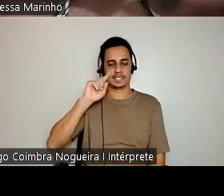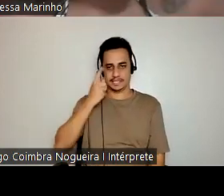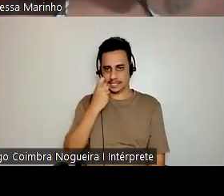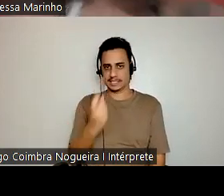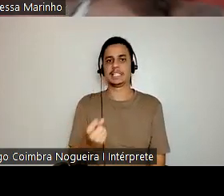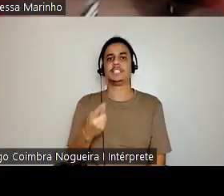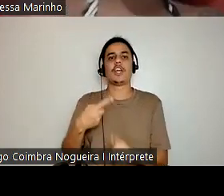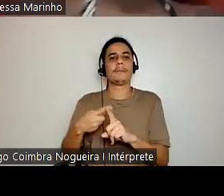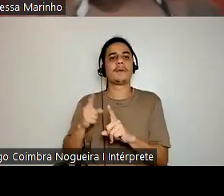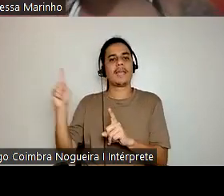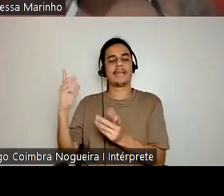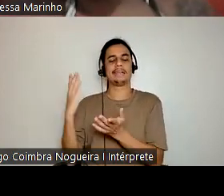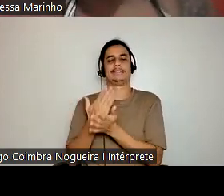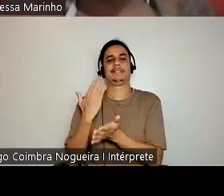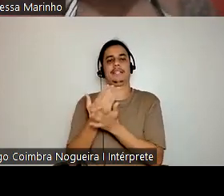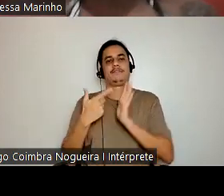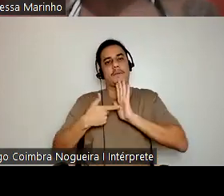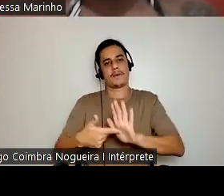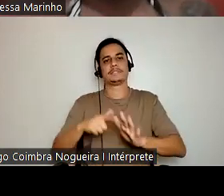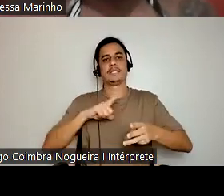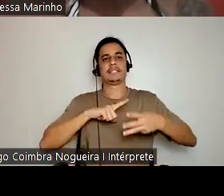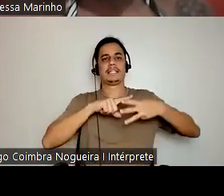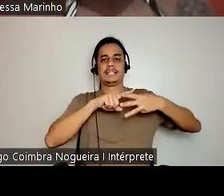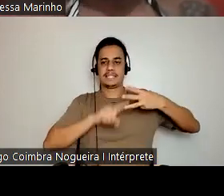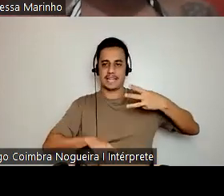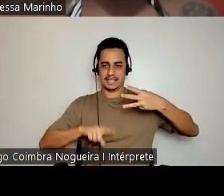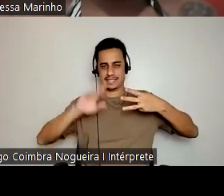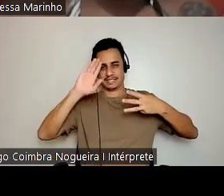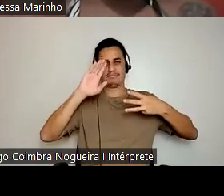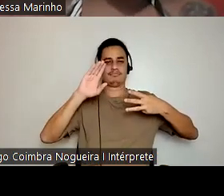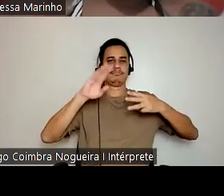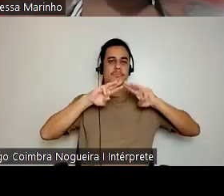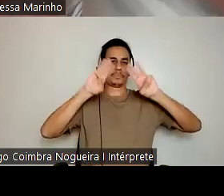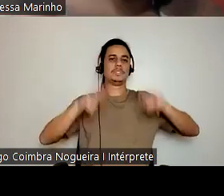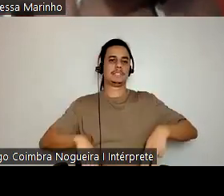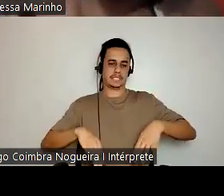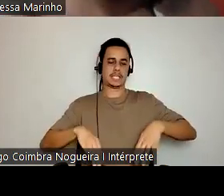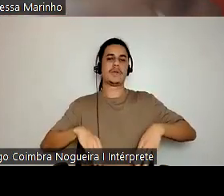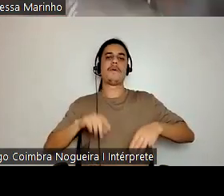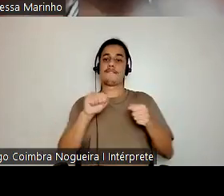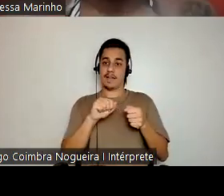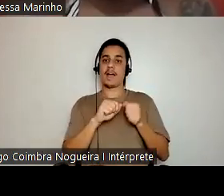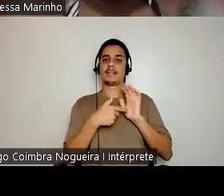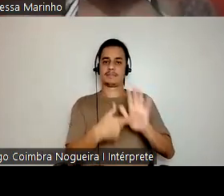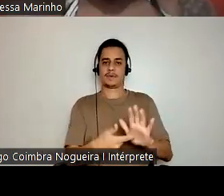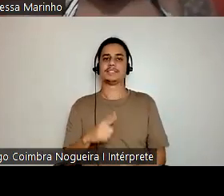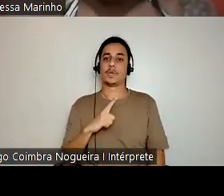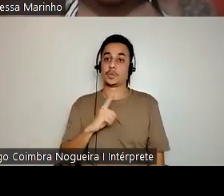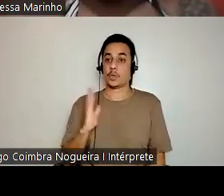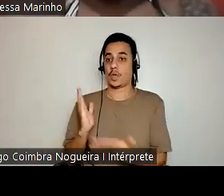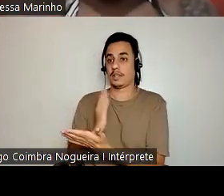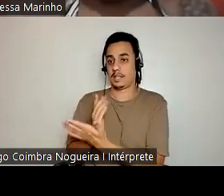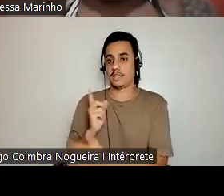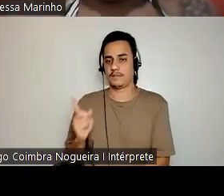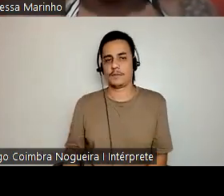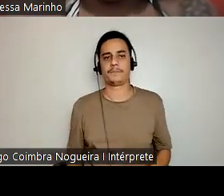inclusive porque ele traz a referência de três grandes museus que fazem esse movimento. Eu vou até mostrar para vocês o livro aqui. Um